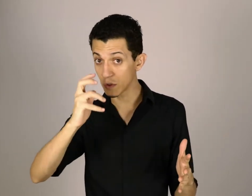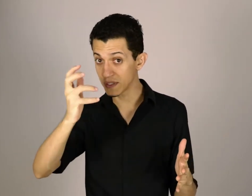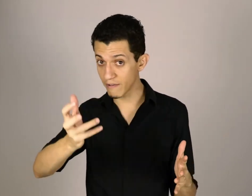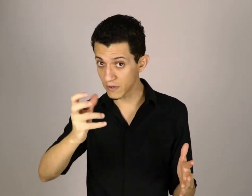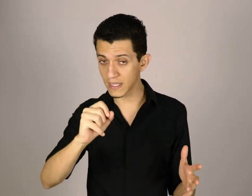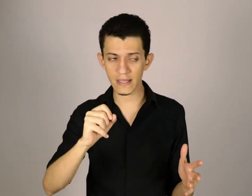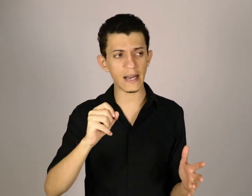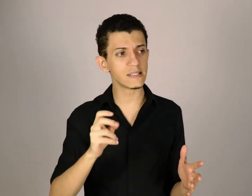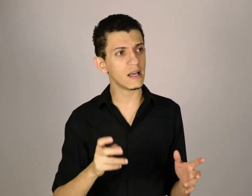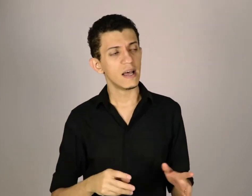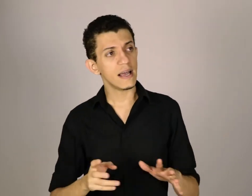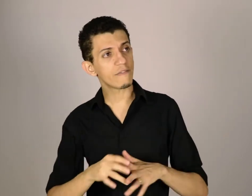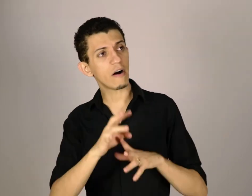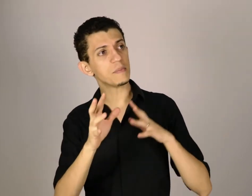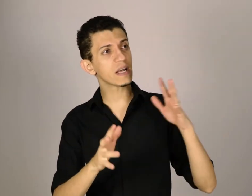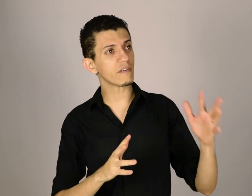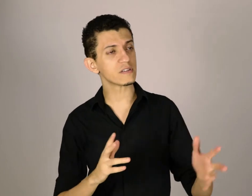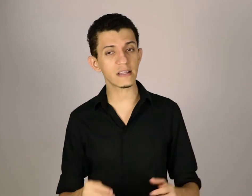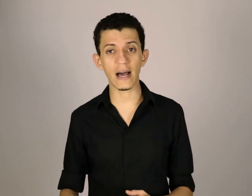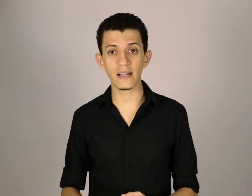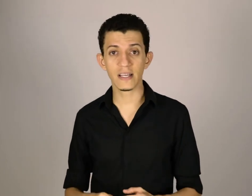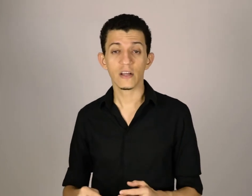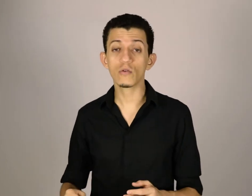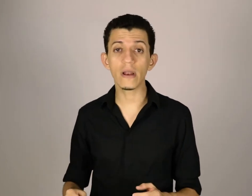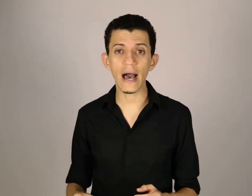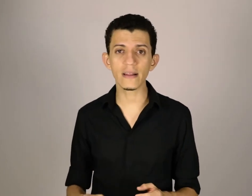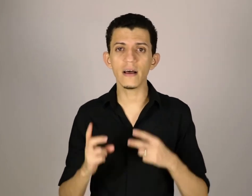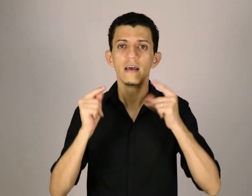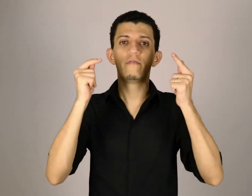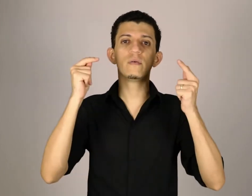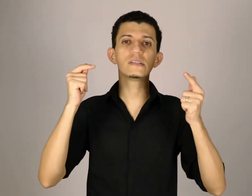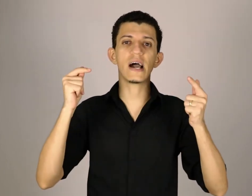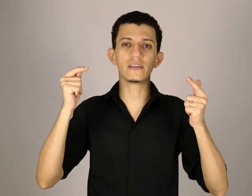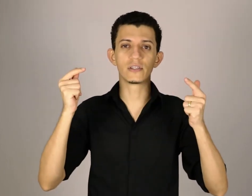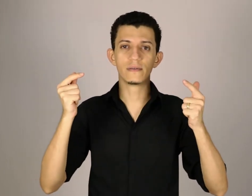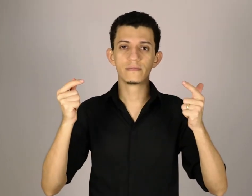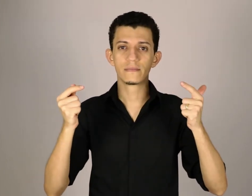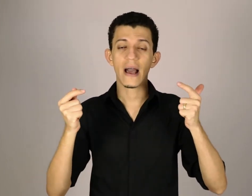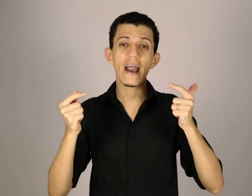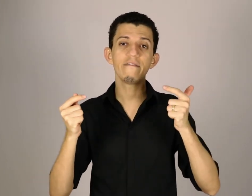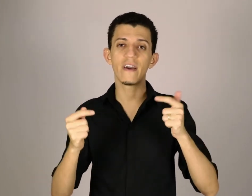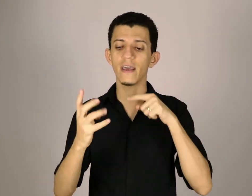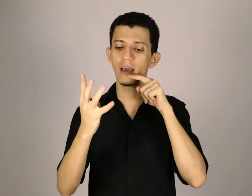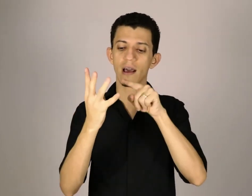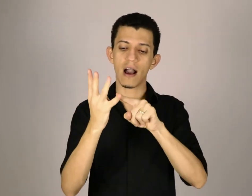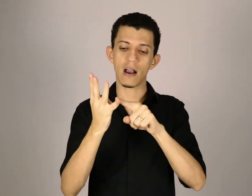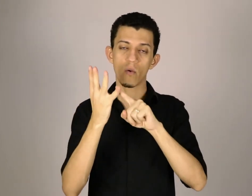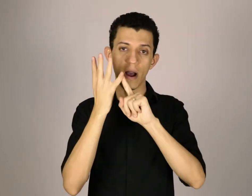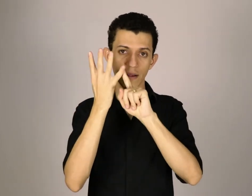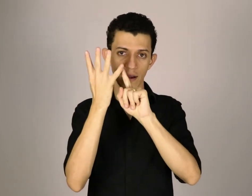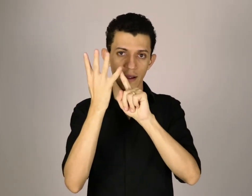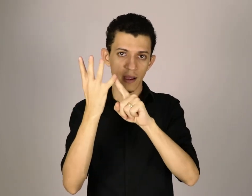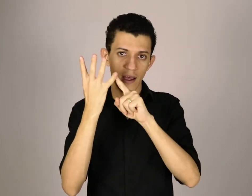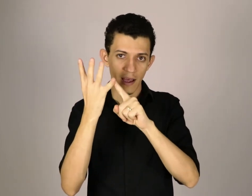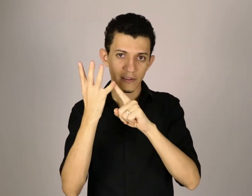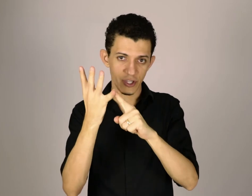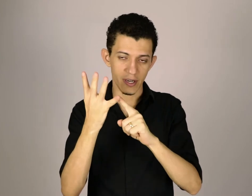observar os detalhes, ele ficava observando os detalhes, do nada, vi um insight, aí vem, a quarta, dica,